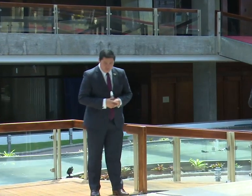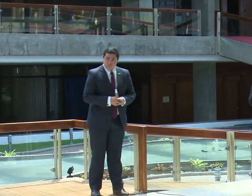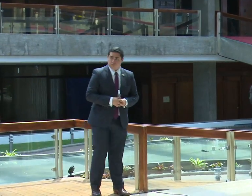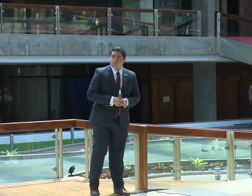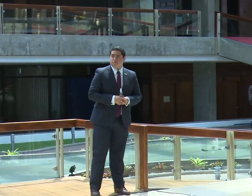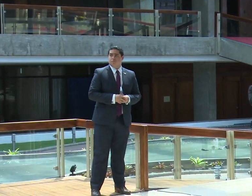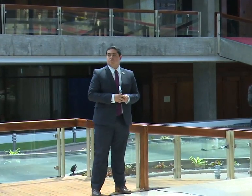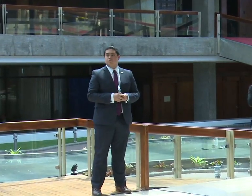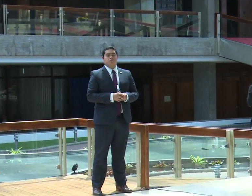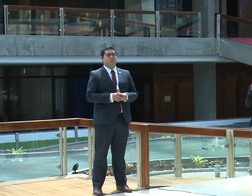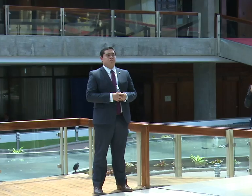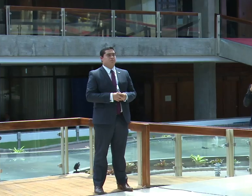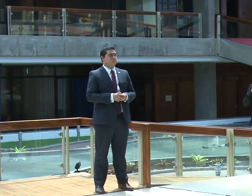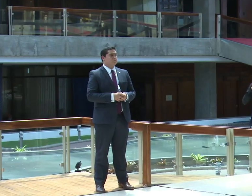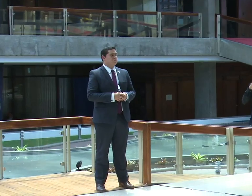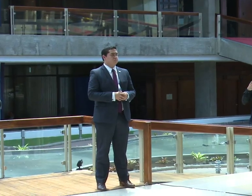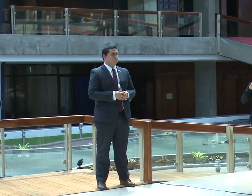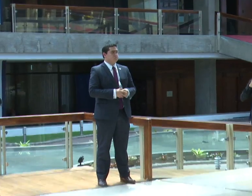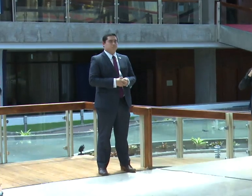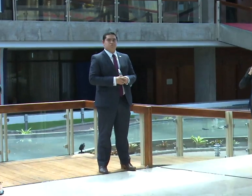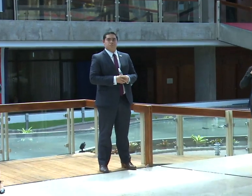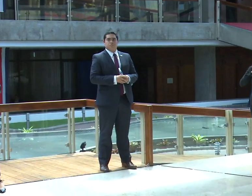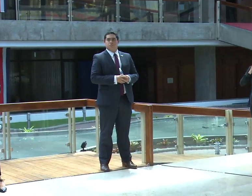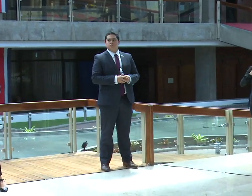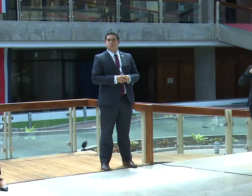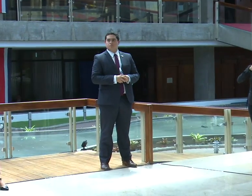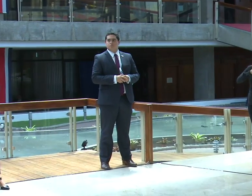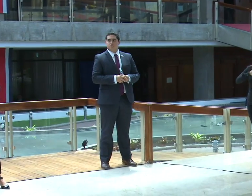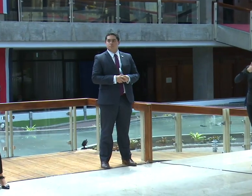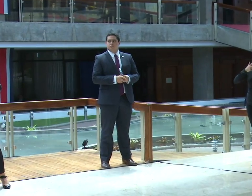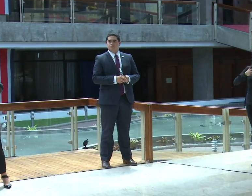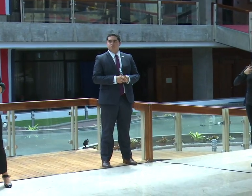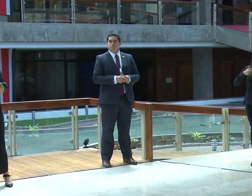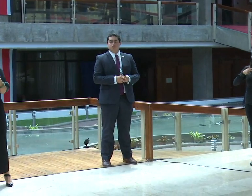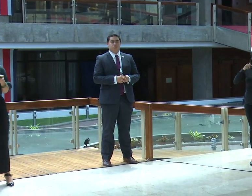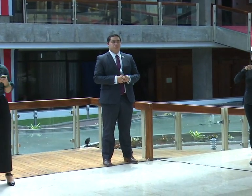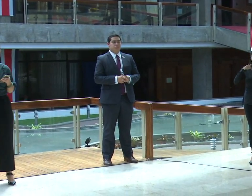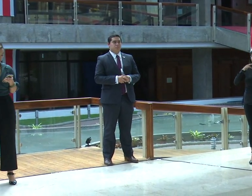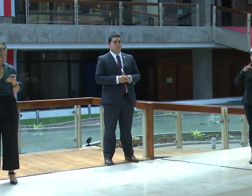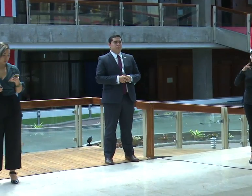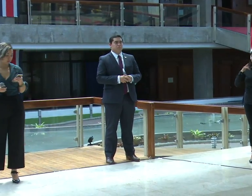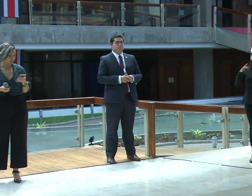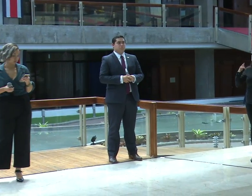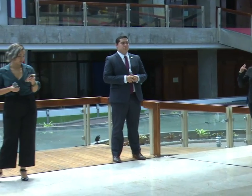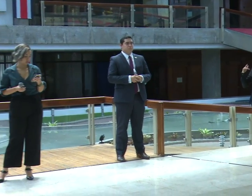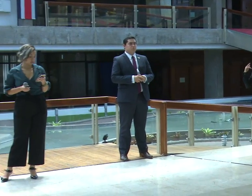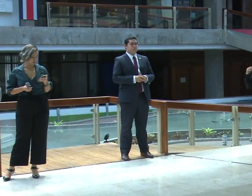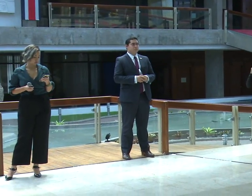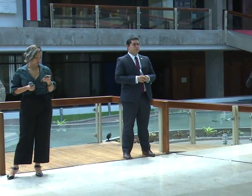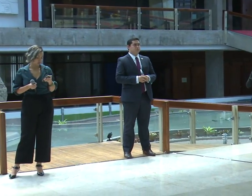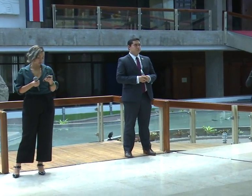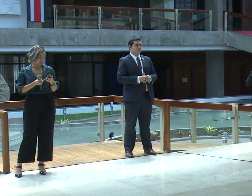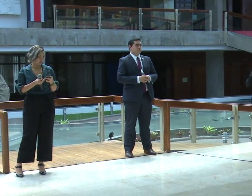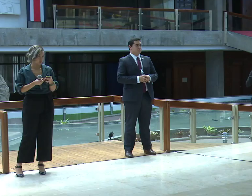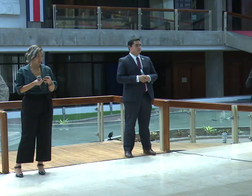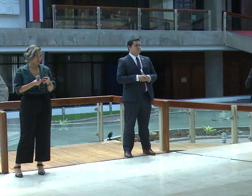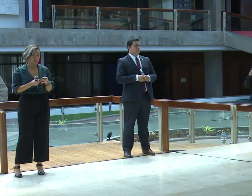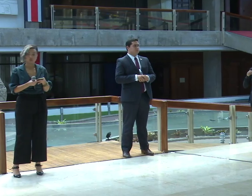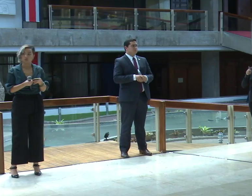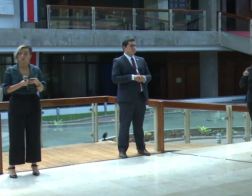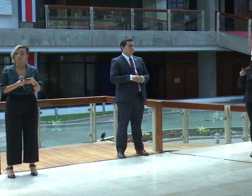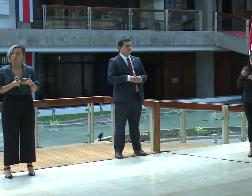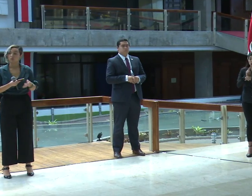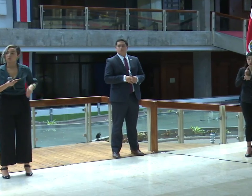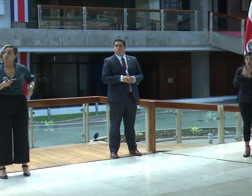ha aumentado el espacio entre bus y bus y eso de alguna manera se ha vuelto una queja también para los usuarios de los buses